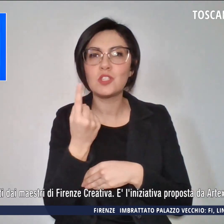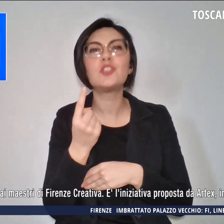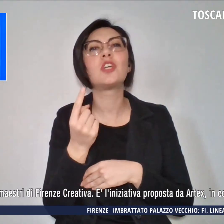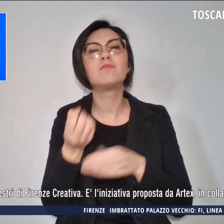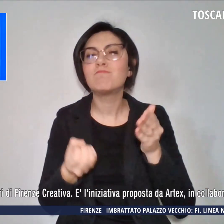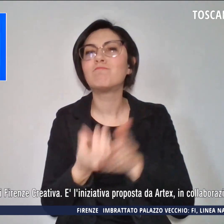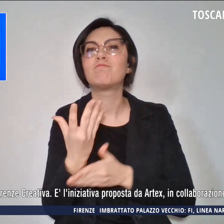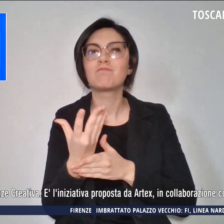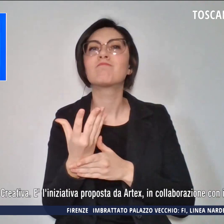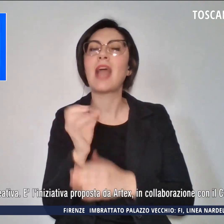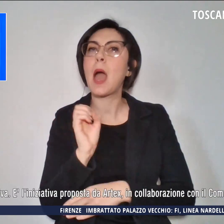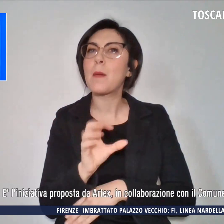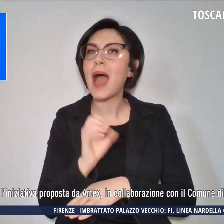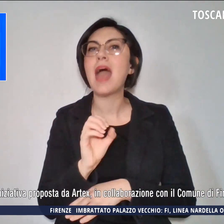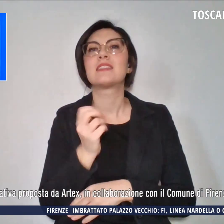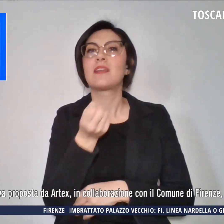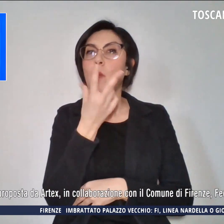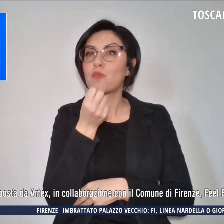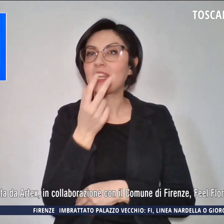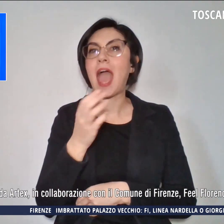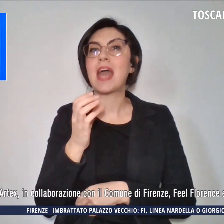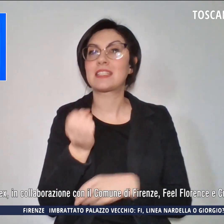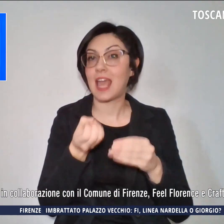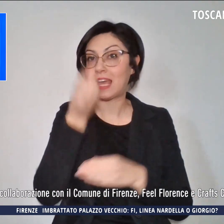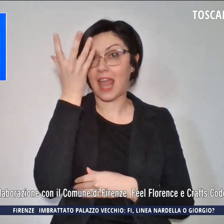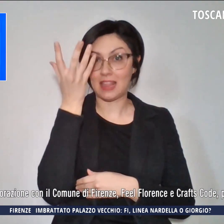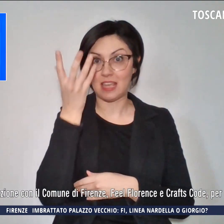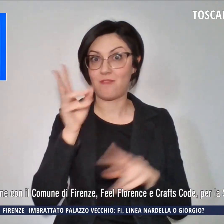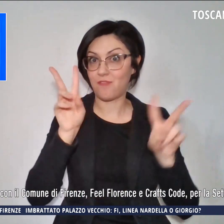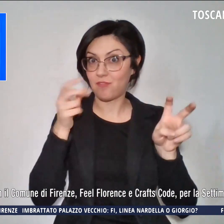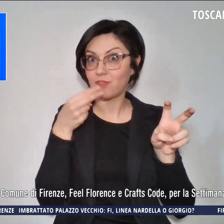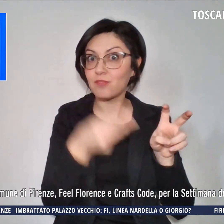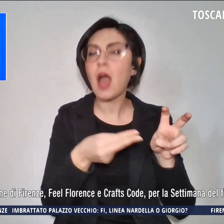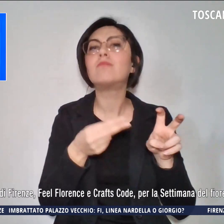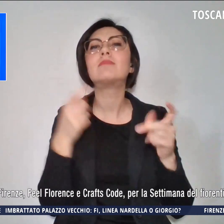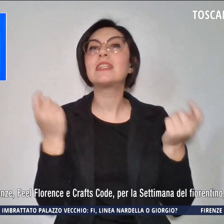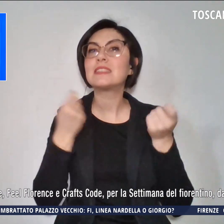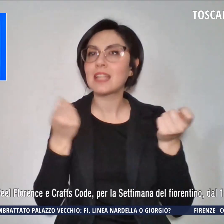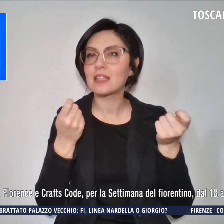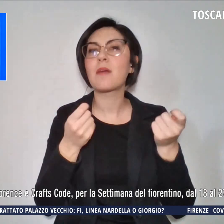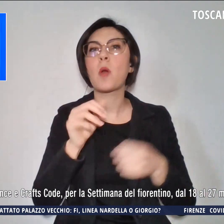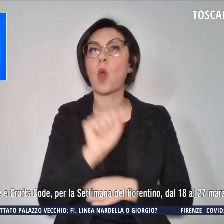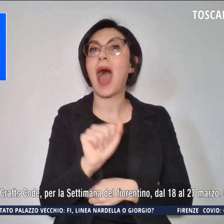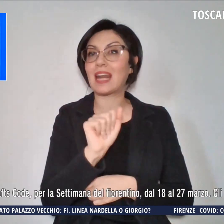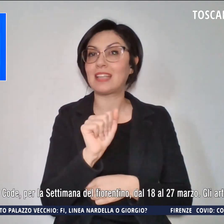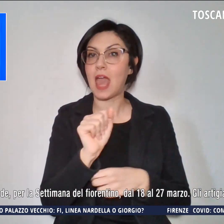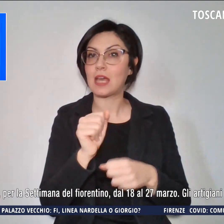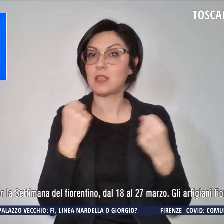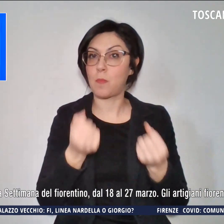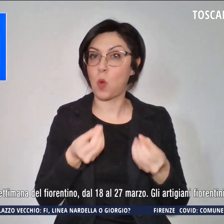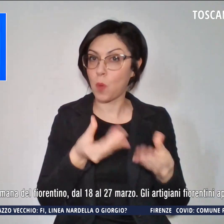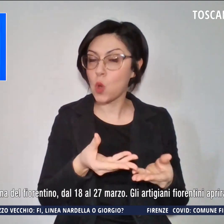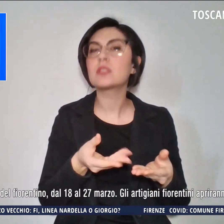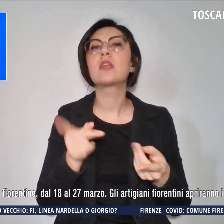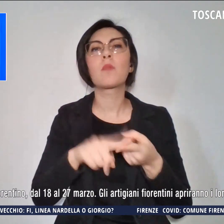Firenze Creativa. È l'iniziativa proposta da Artex in collaborazione con il